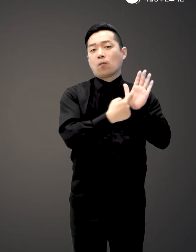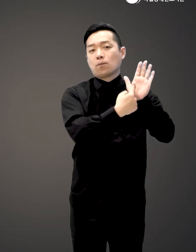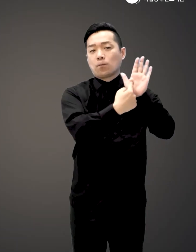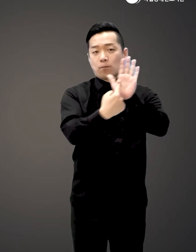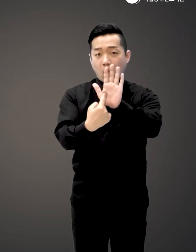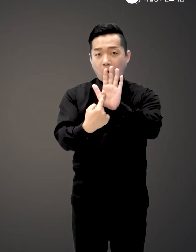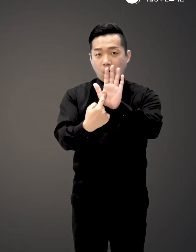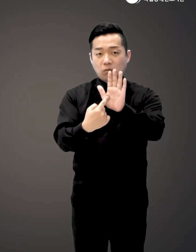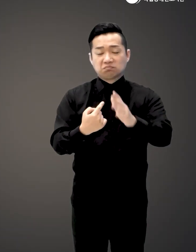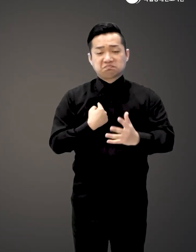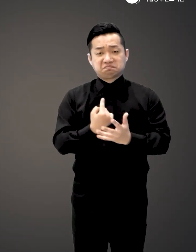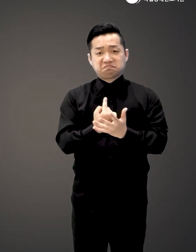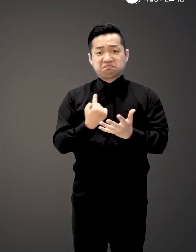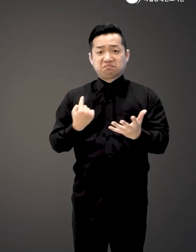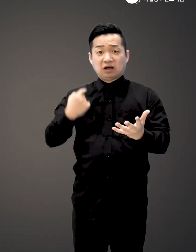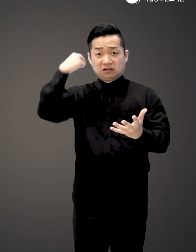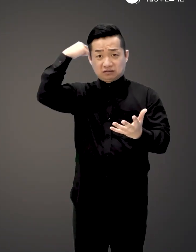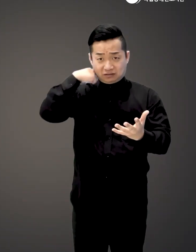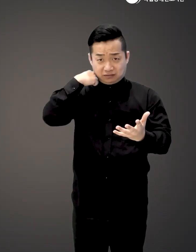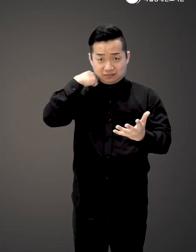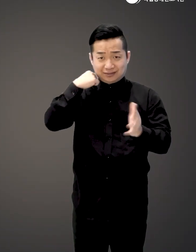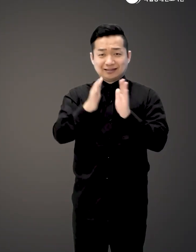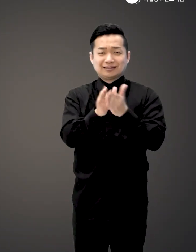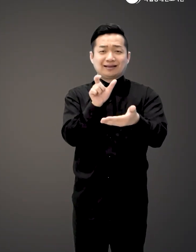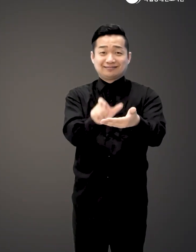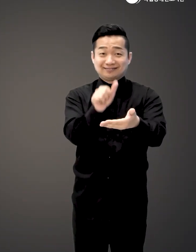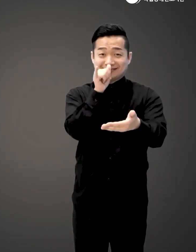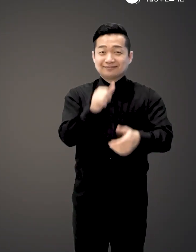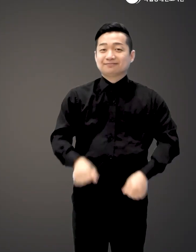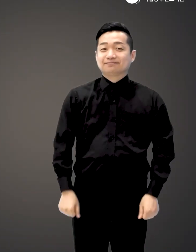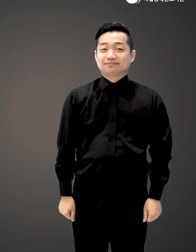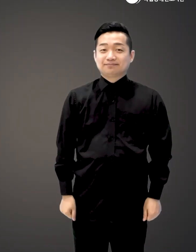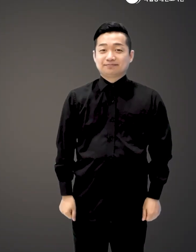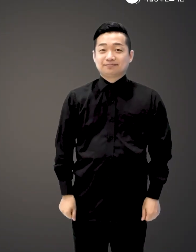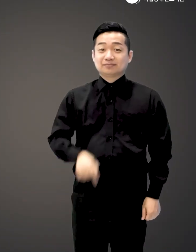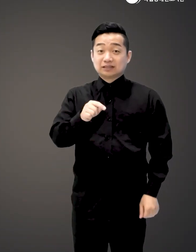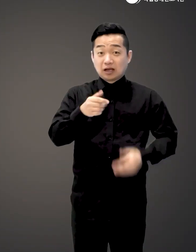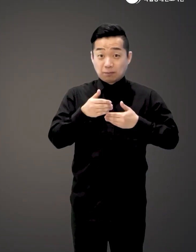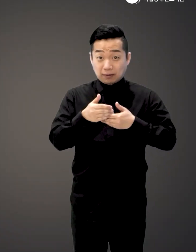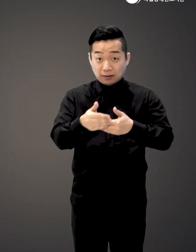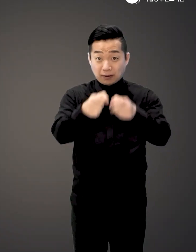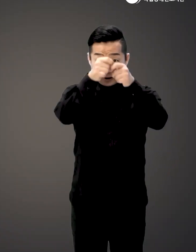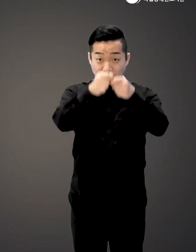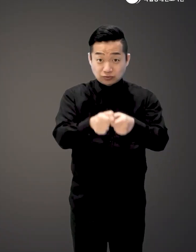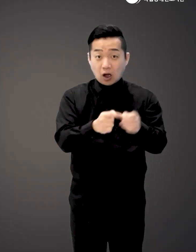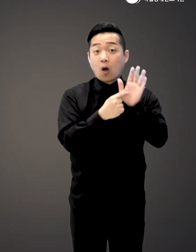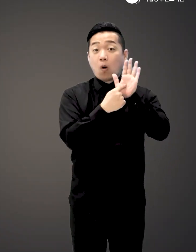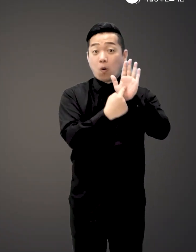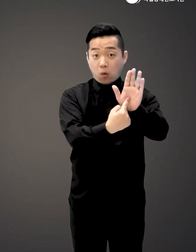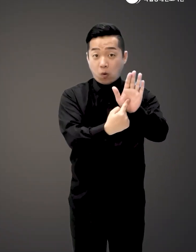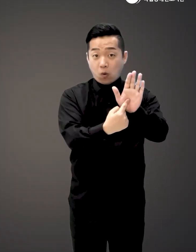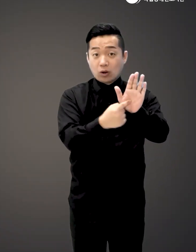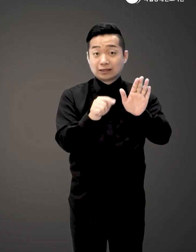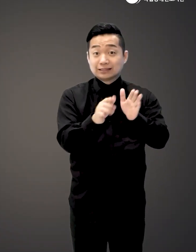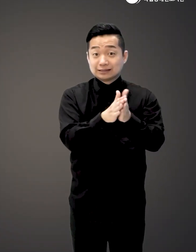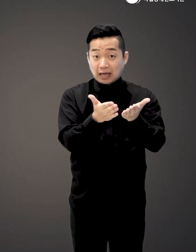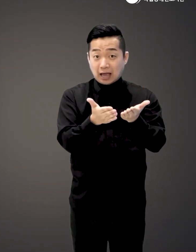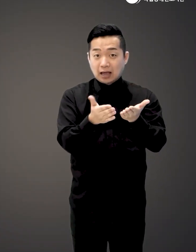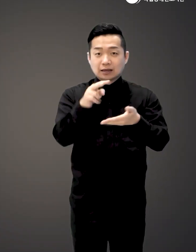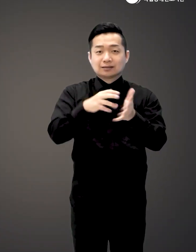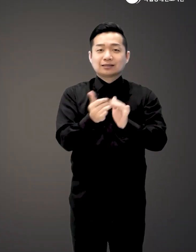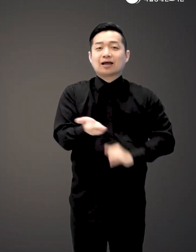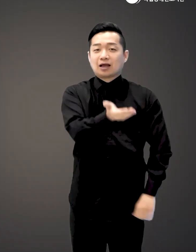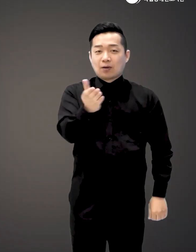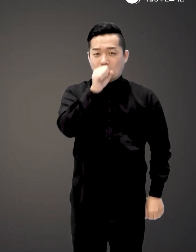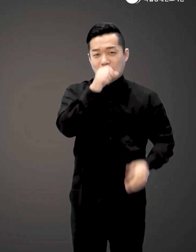커밍아웃을 하며 겪었던 소외감까지 고스란히 책에 담았습니다 이런 과정들까지 낱낱이 공개하며 이 책은